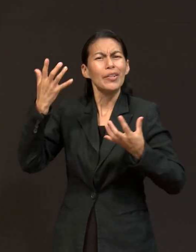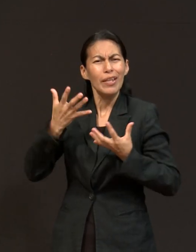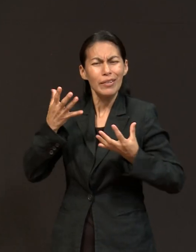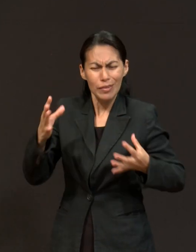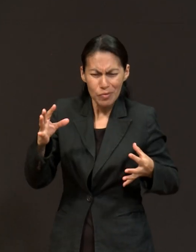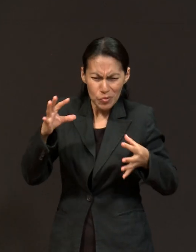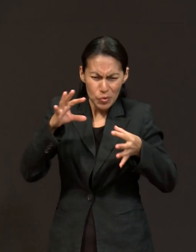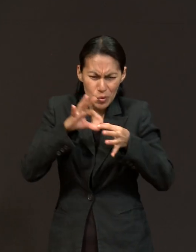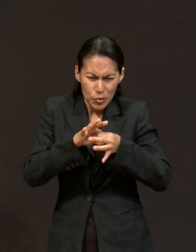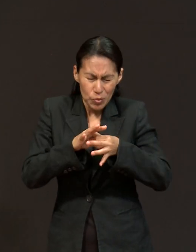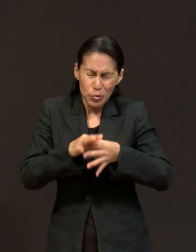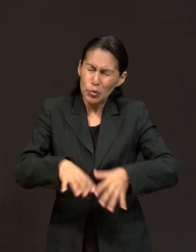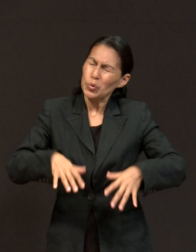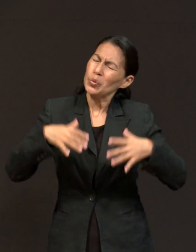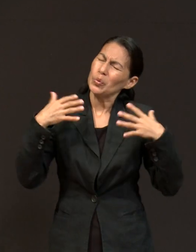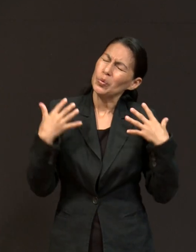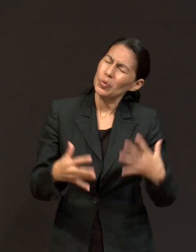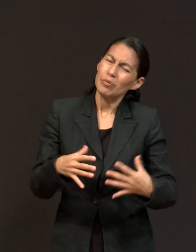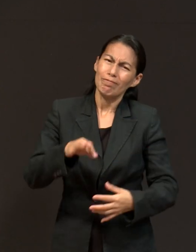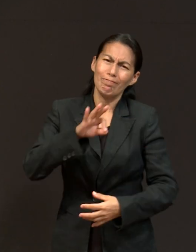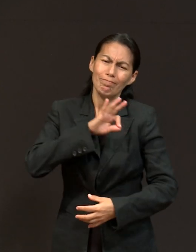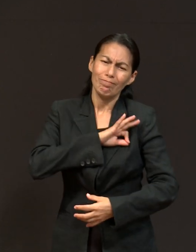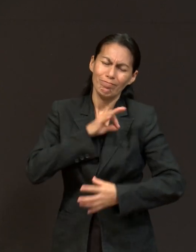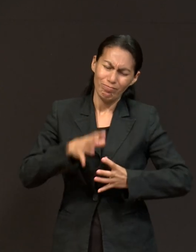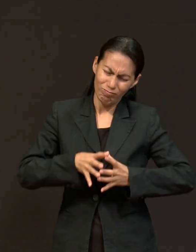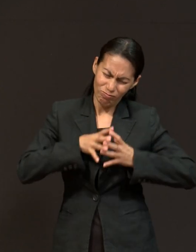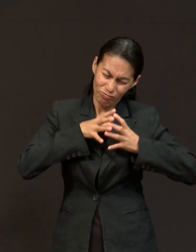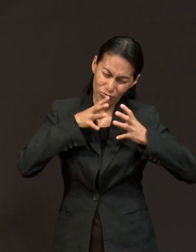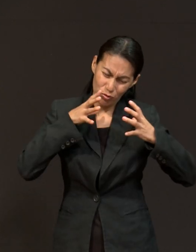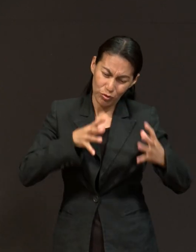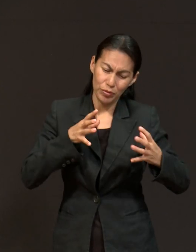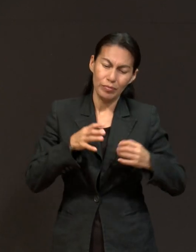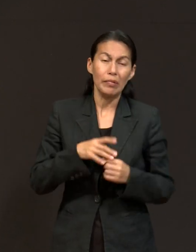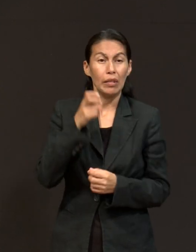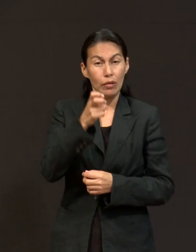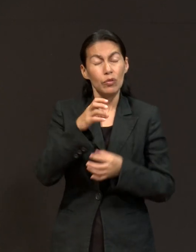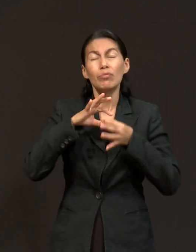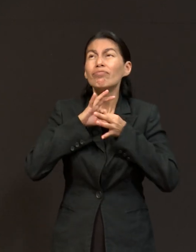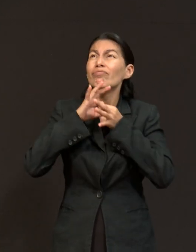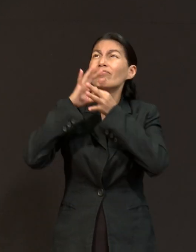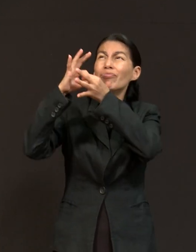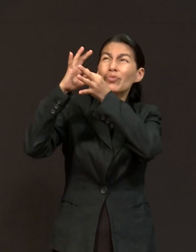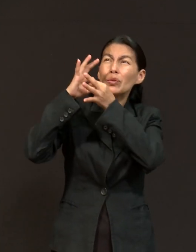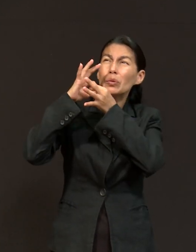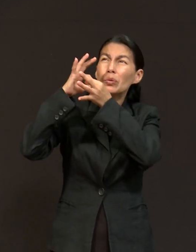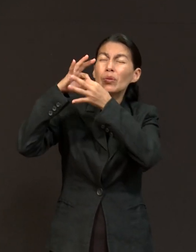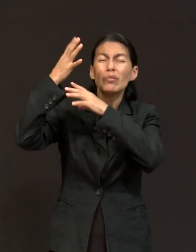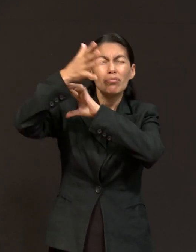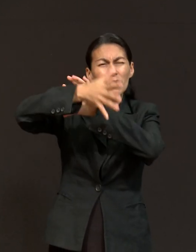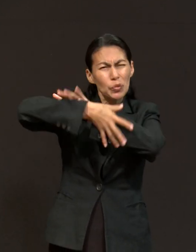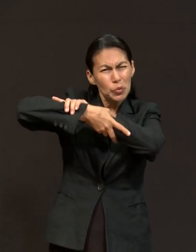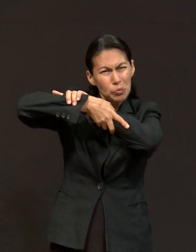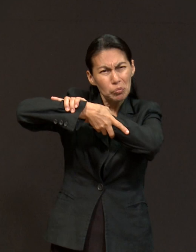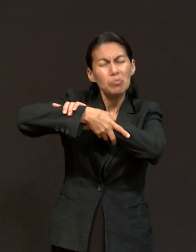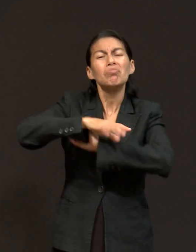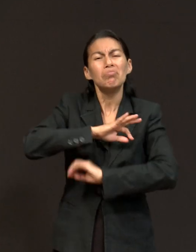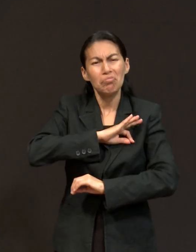fe. Y nos provoca un compañerismo maravilloso de lo que